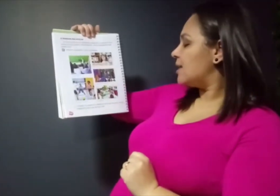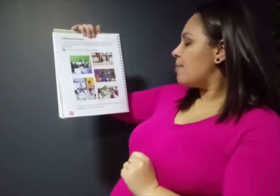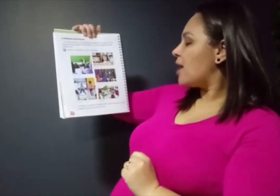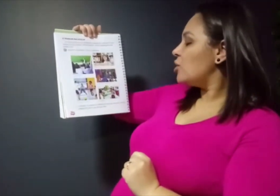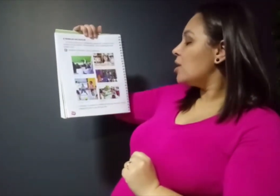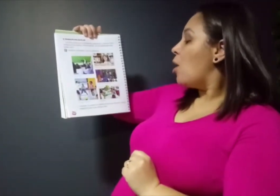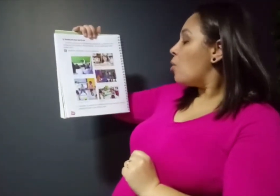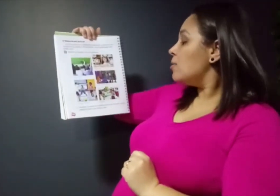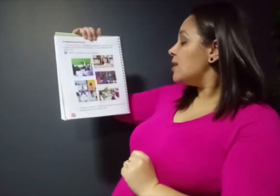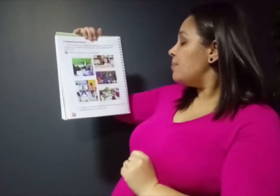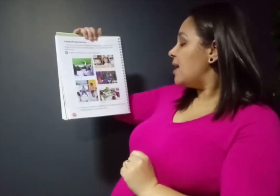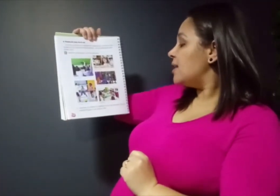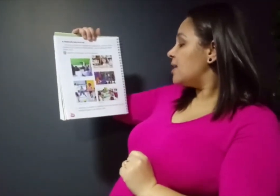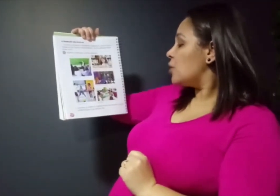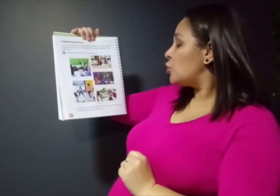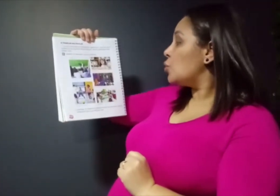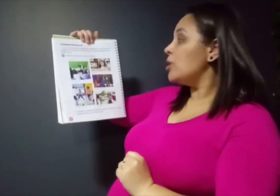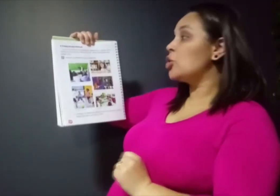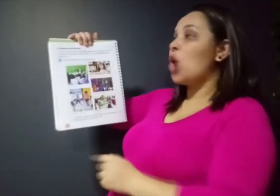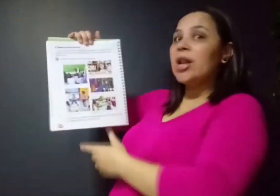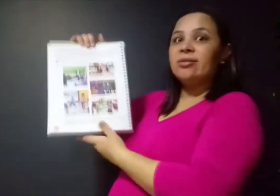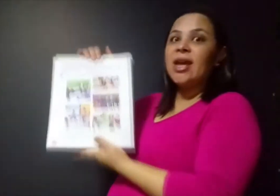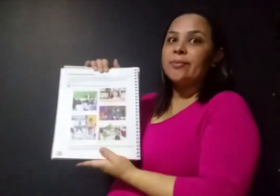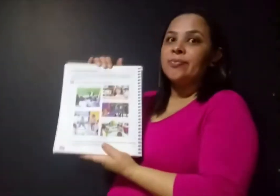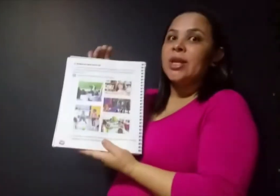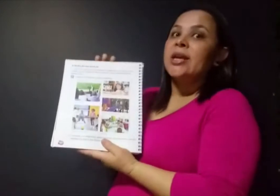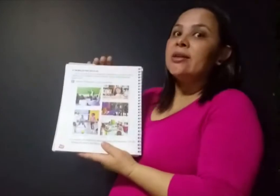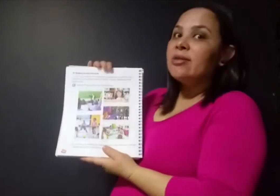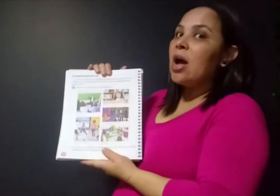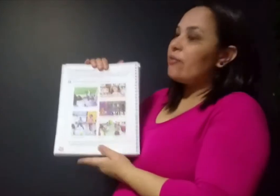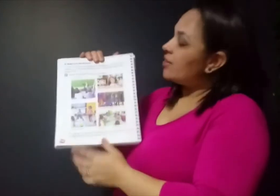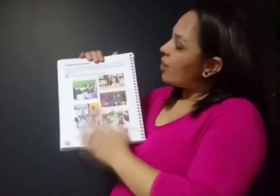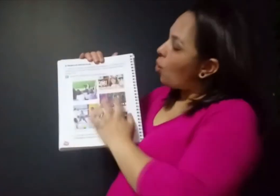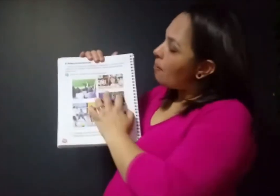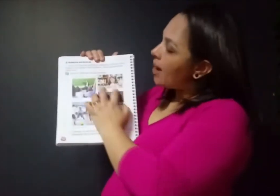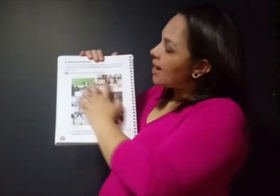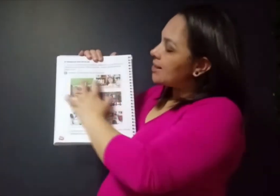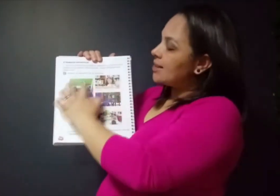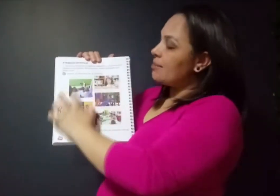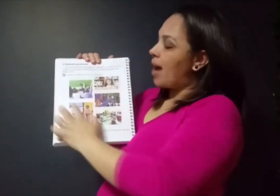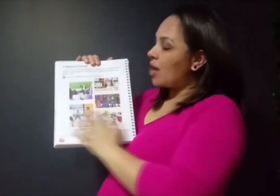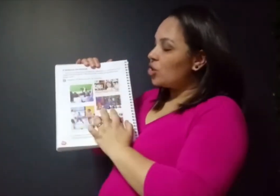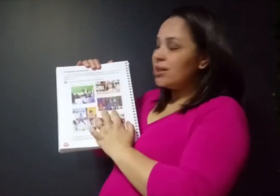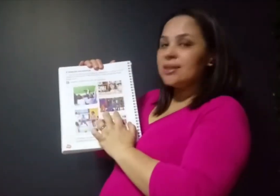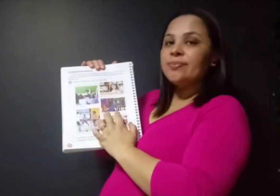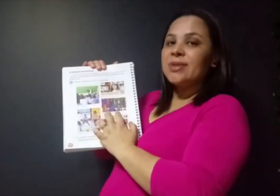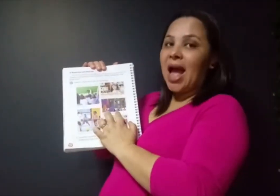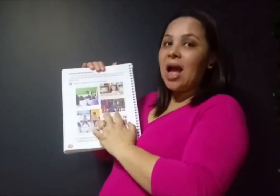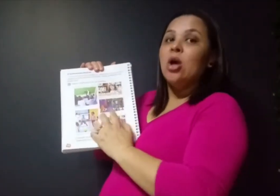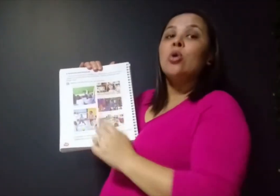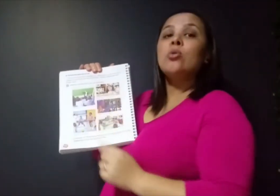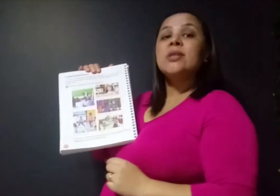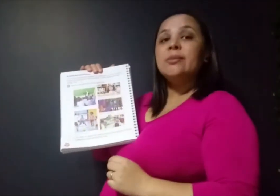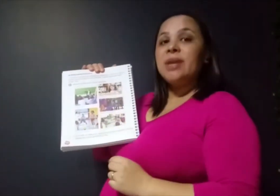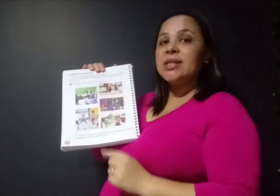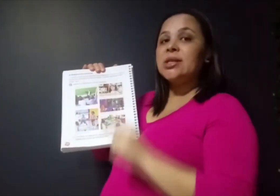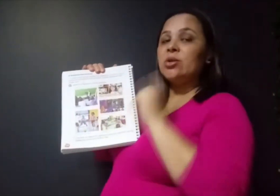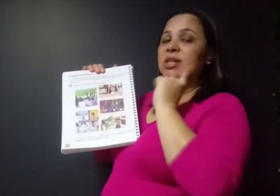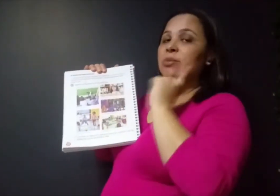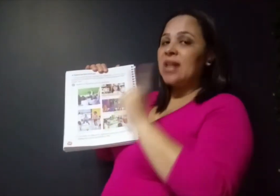imagens com os ambientes que a sua escola tem. Então, você vai comparar essas imagens, tá? Com os ambientes que nós temos lá